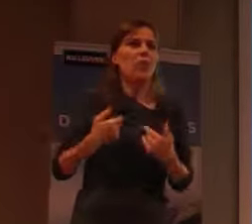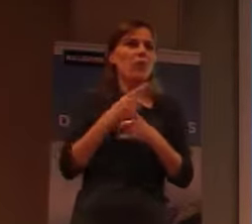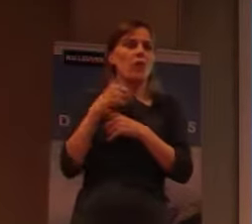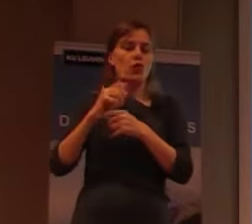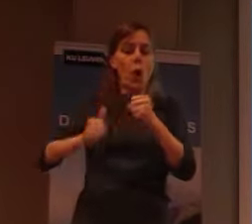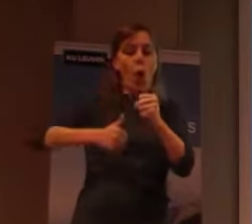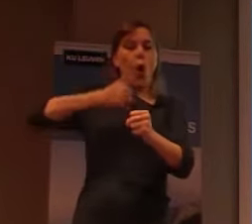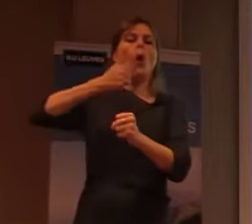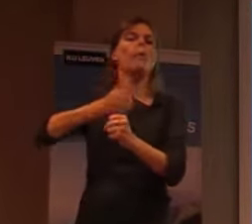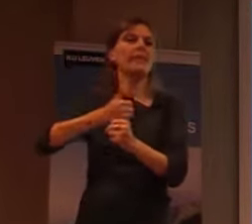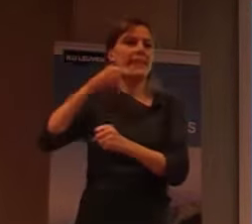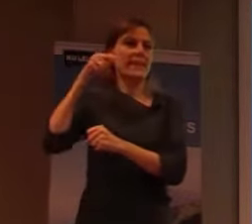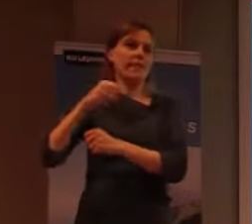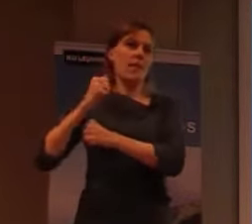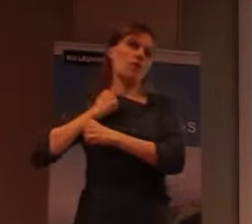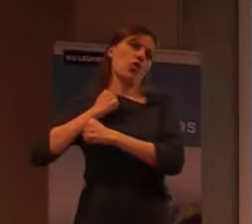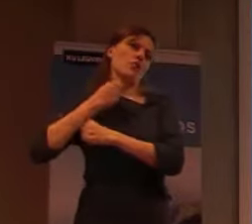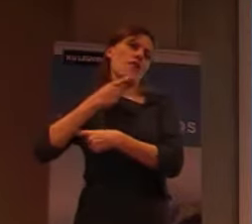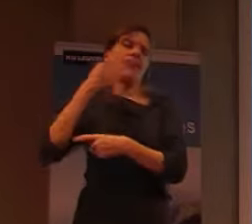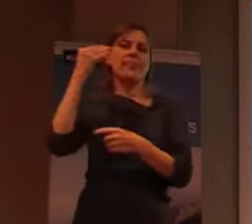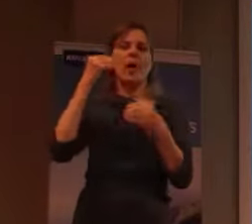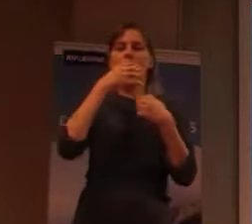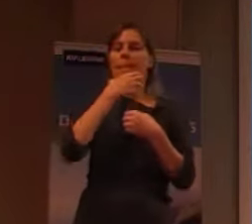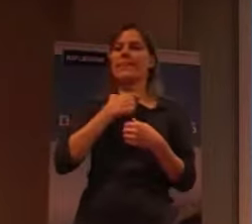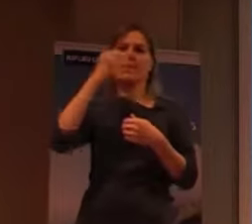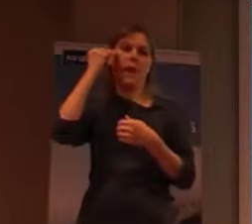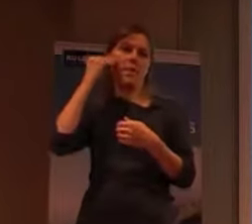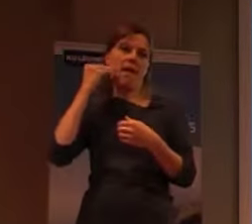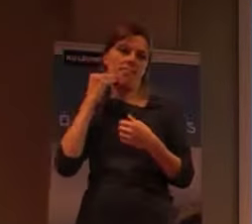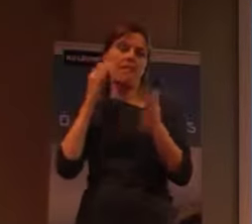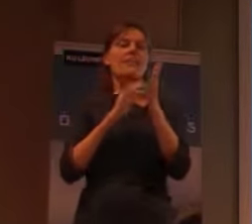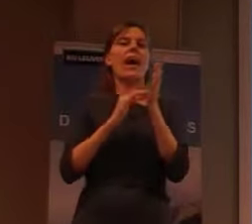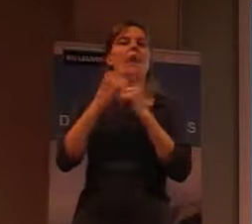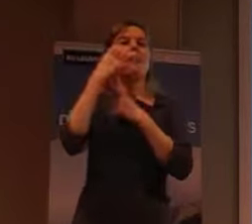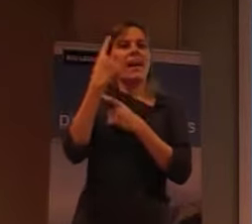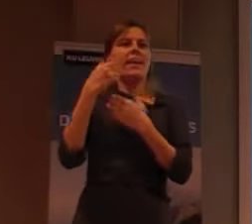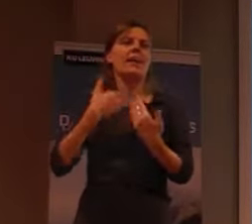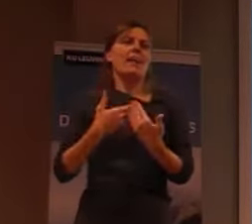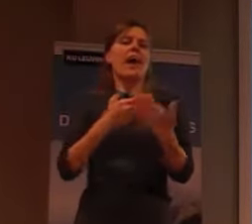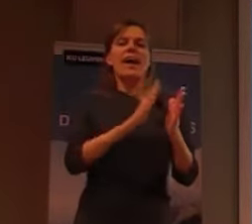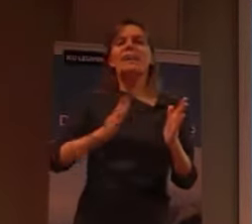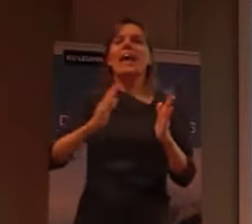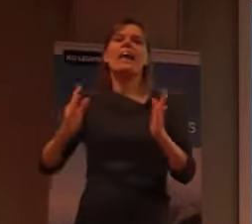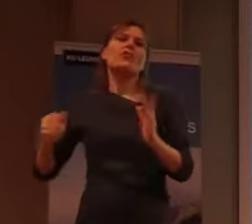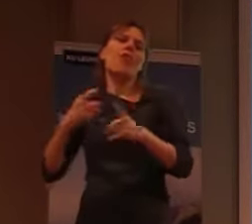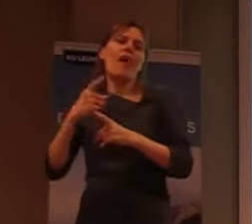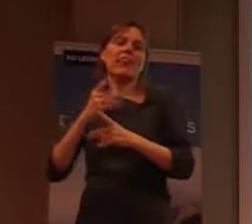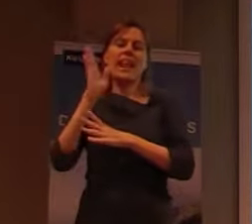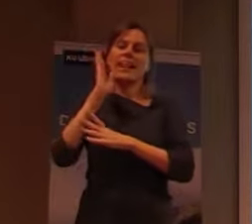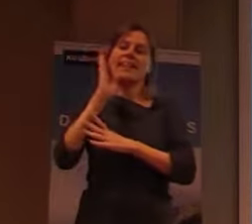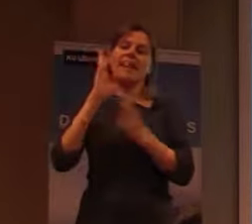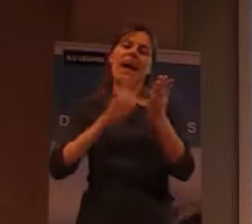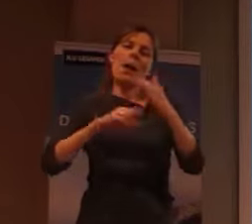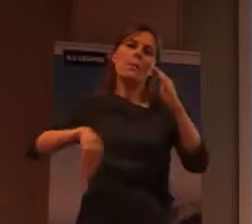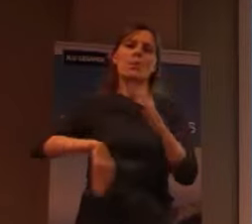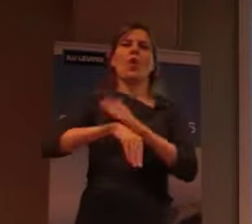Daarom denk ik is het een mooie zaak dat deze Damian-lezingenreeks door hem wordt op gang getrokken. Ik